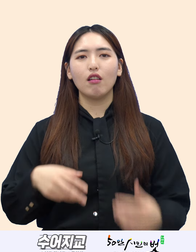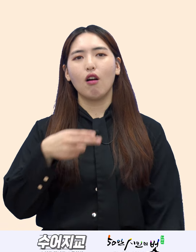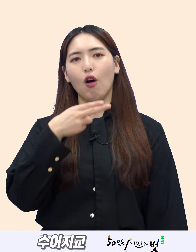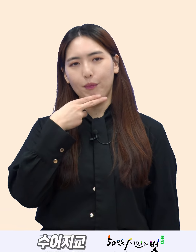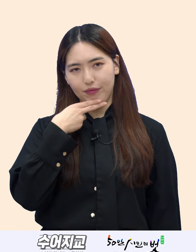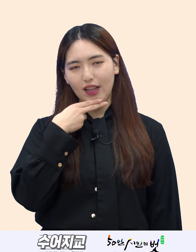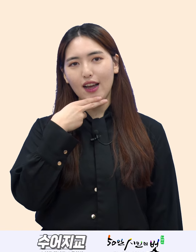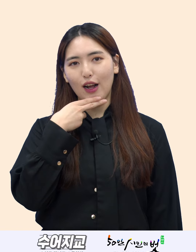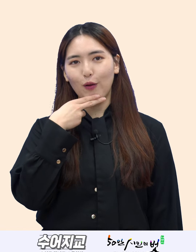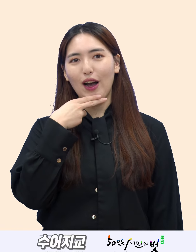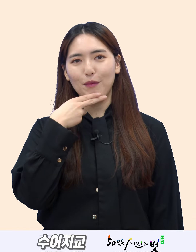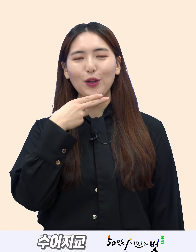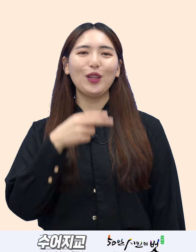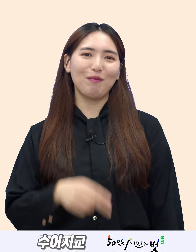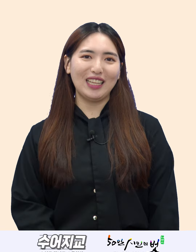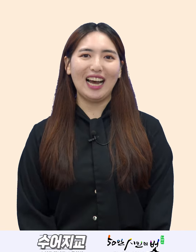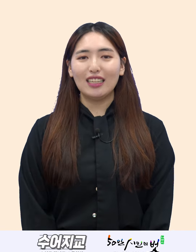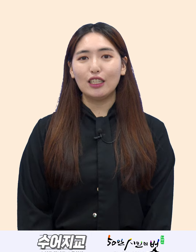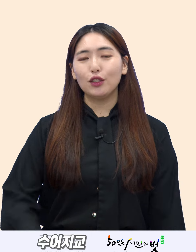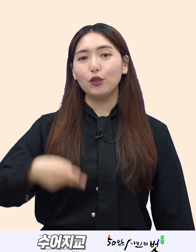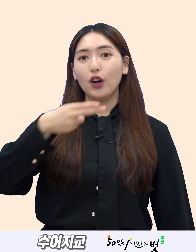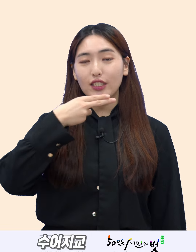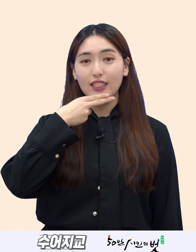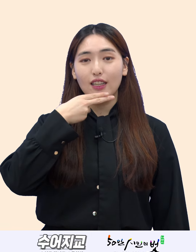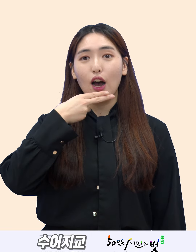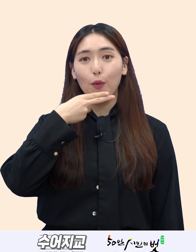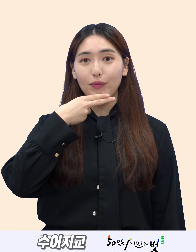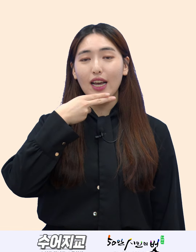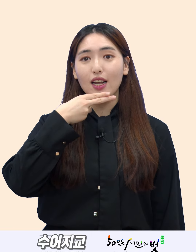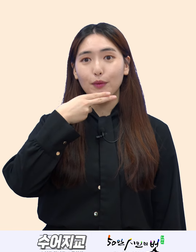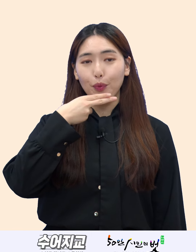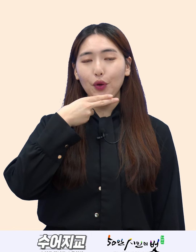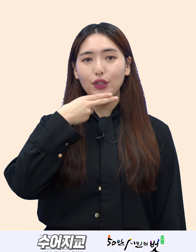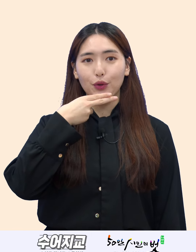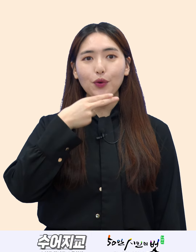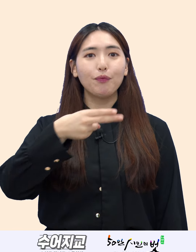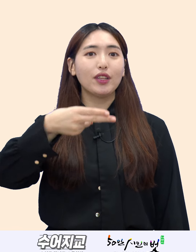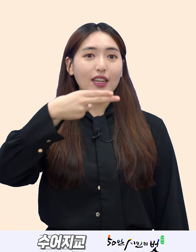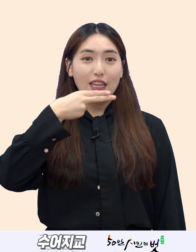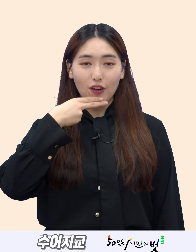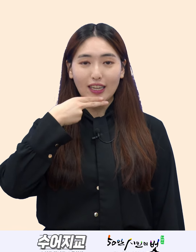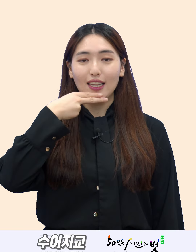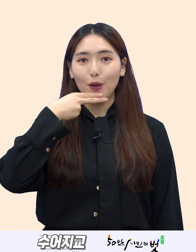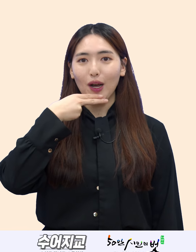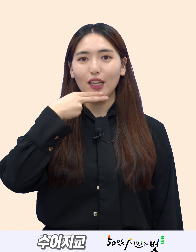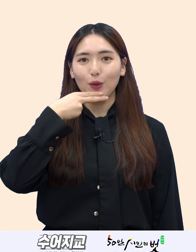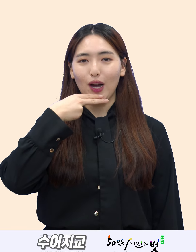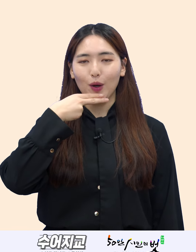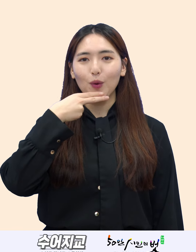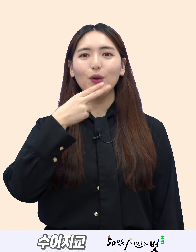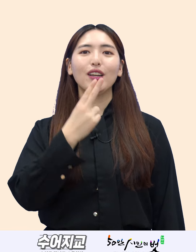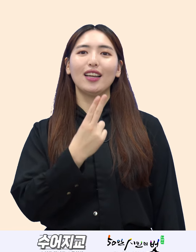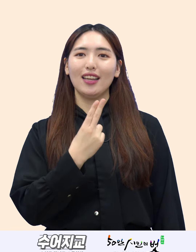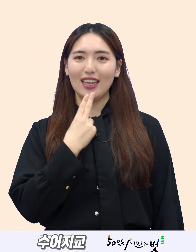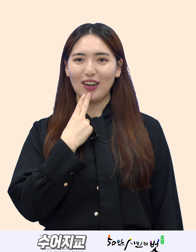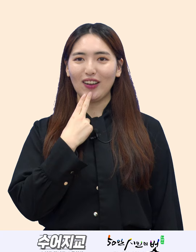재미없다라고 하면 됩니다 이 수어는 없다라는 표현으로 이렇게 사용하기도 하고 이렇게